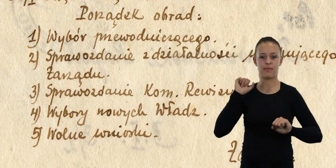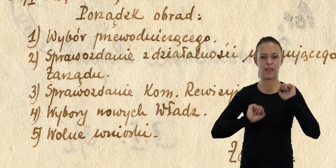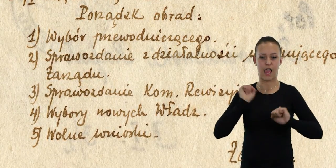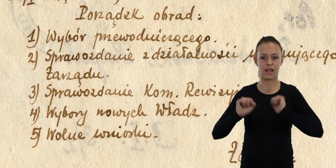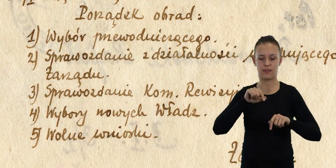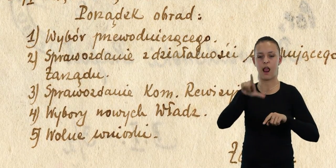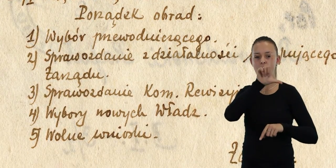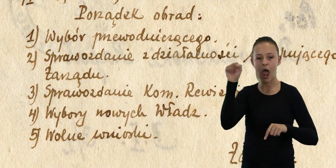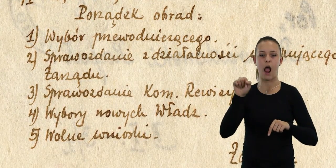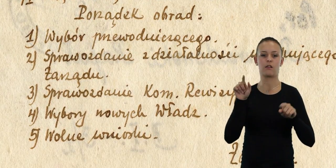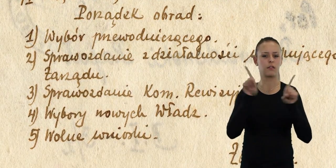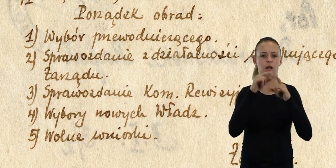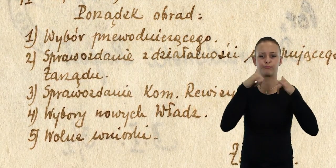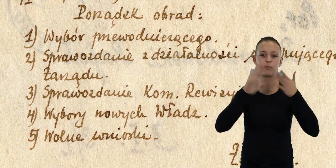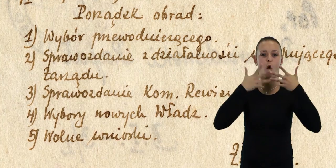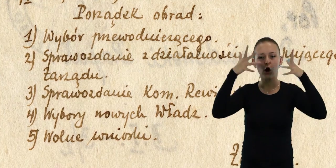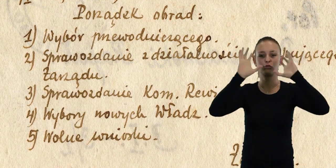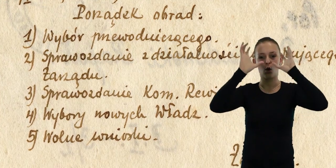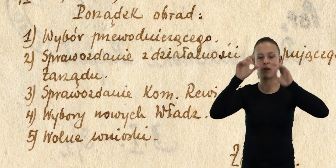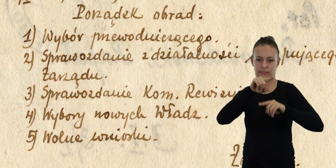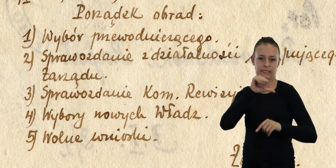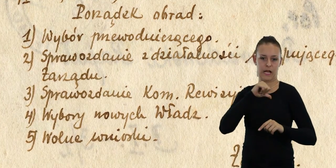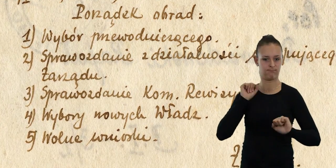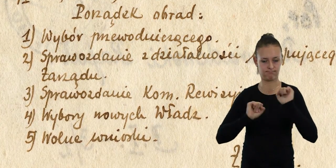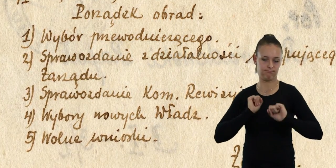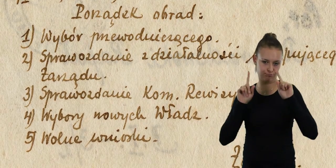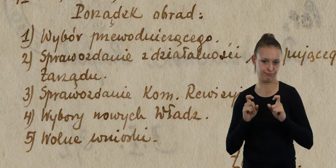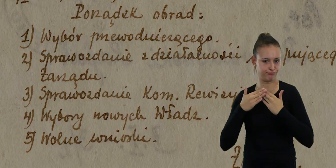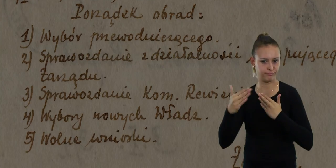lekkoatletycznych, a także niektórych grach zespołowych.